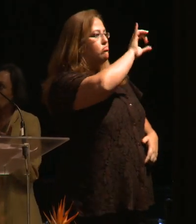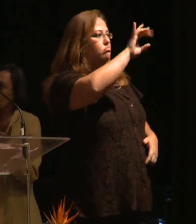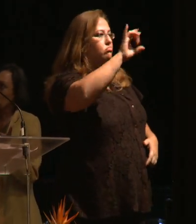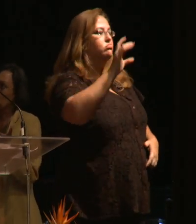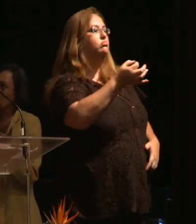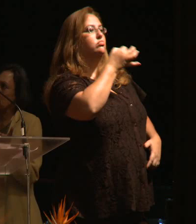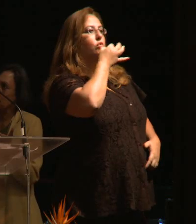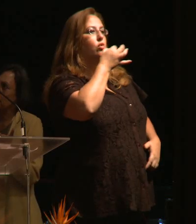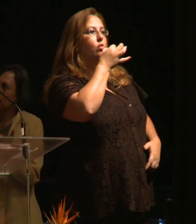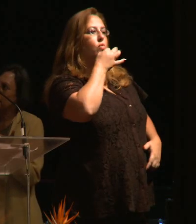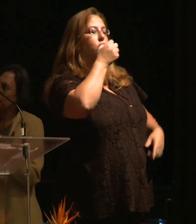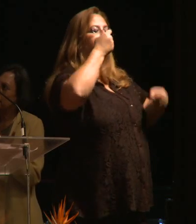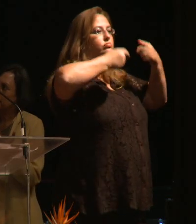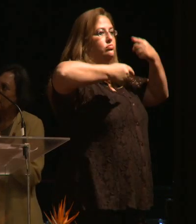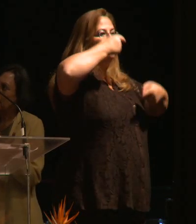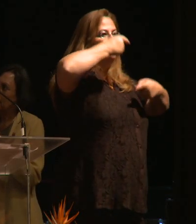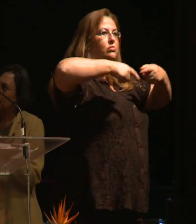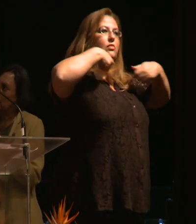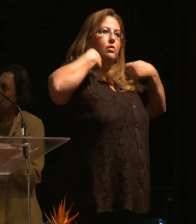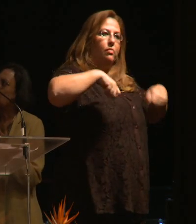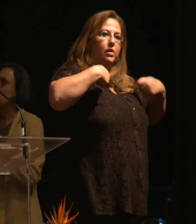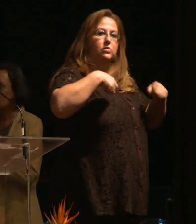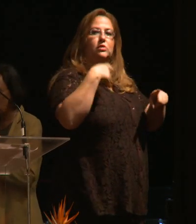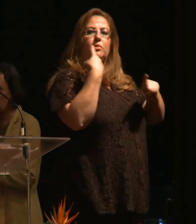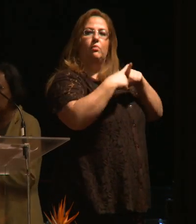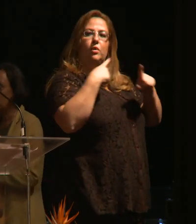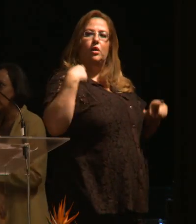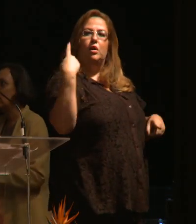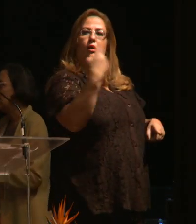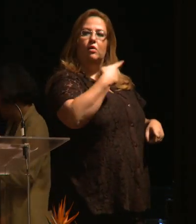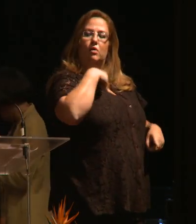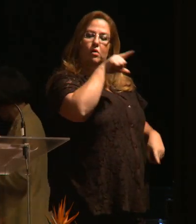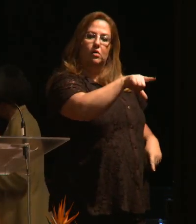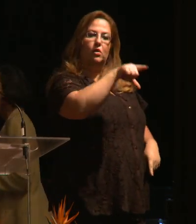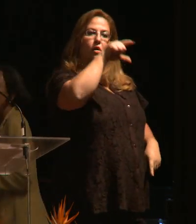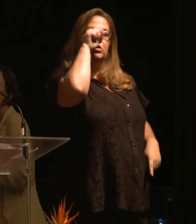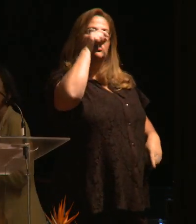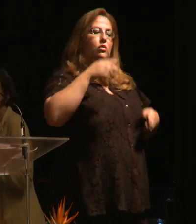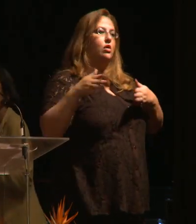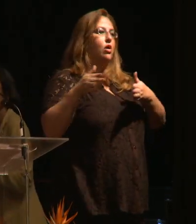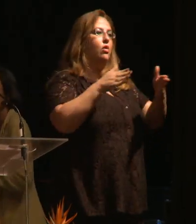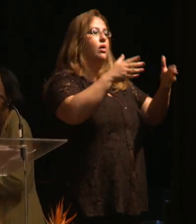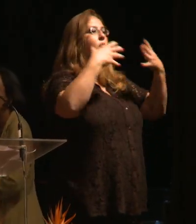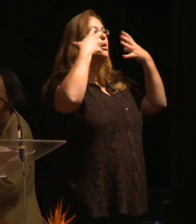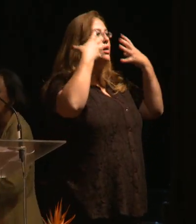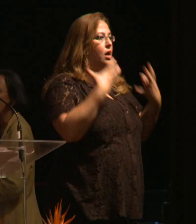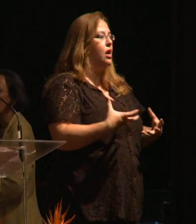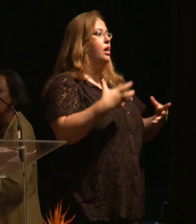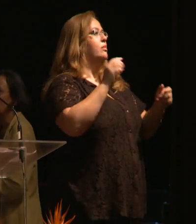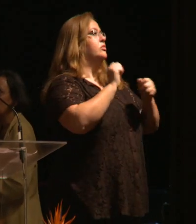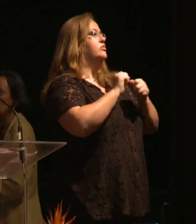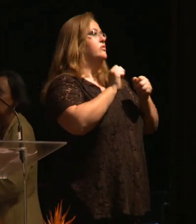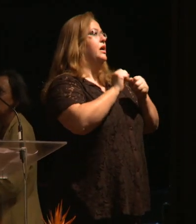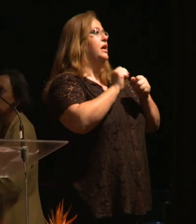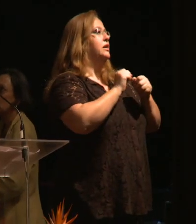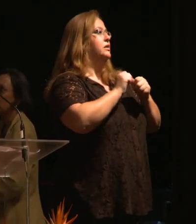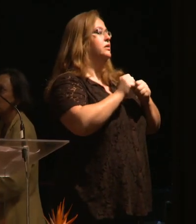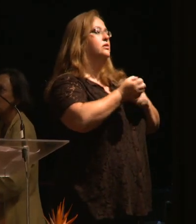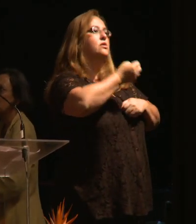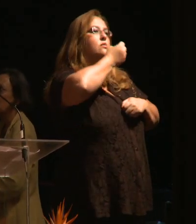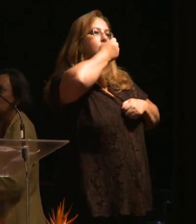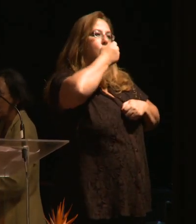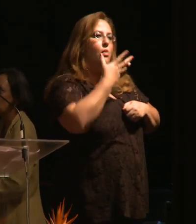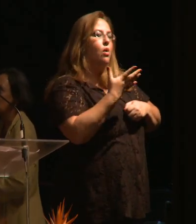posições que precisam ser debatidas, porque nós temos uma escolha de direção, queremos produzir o bem comum,